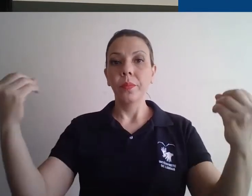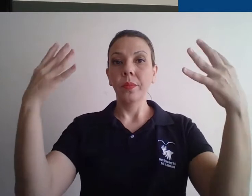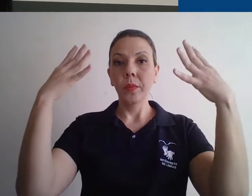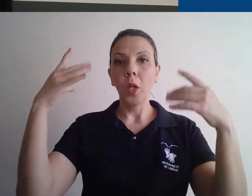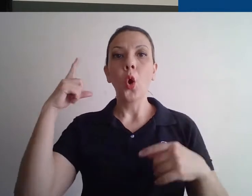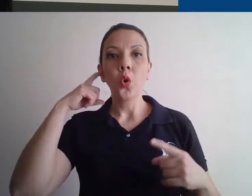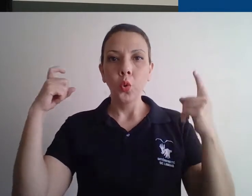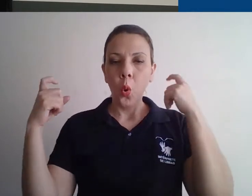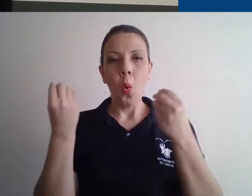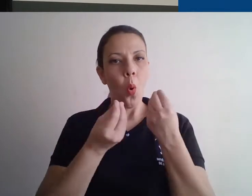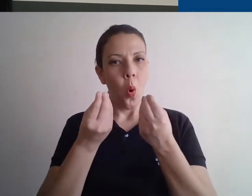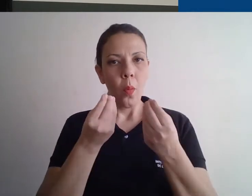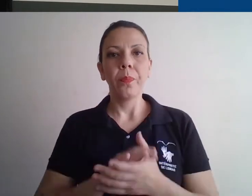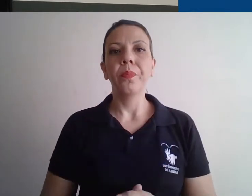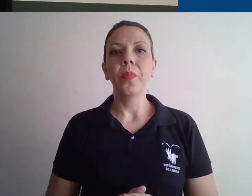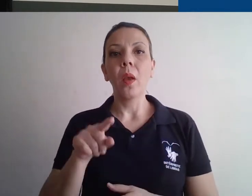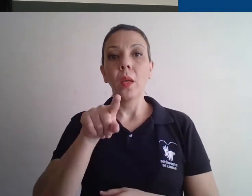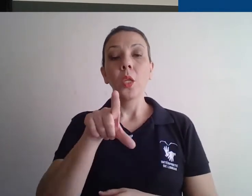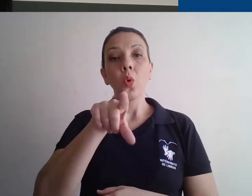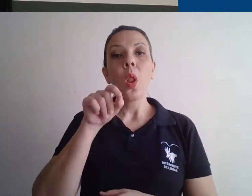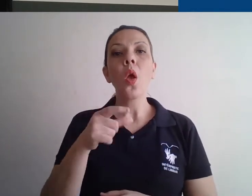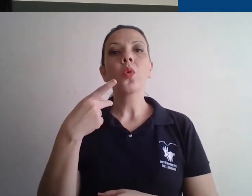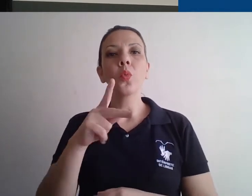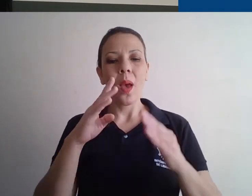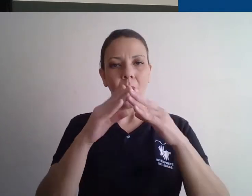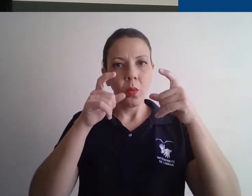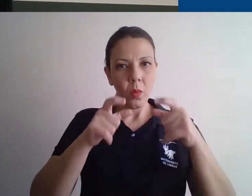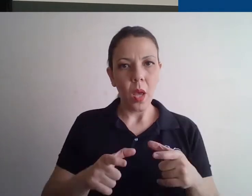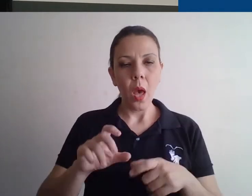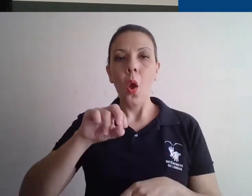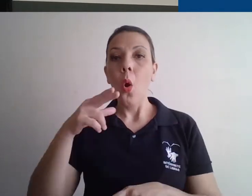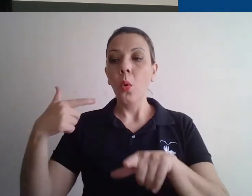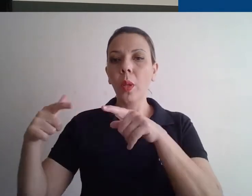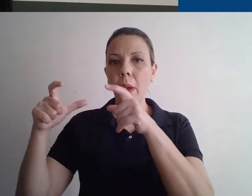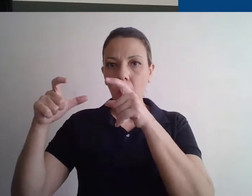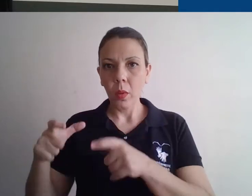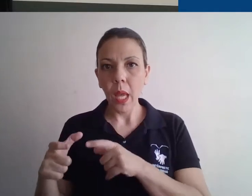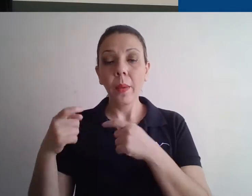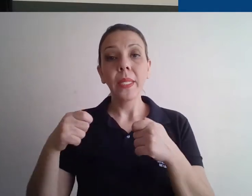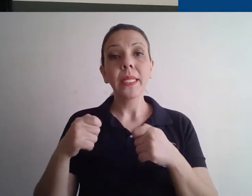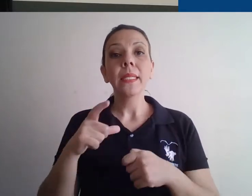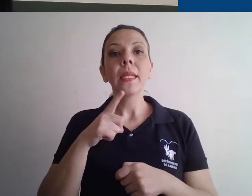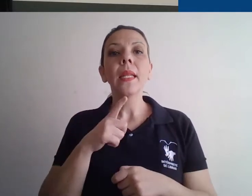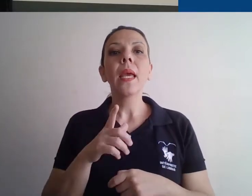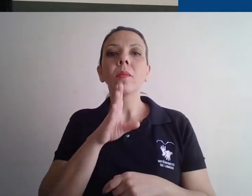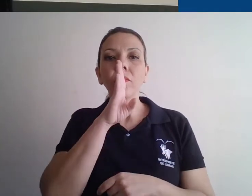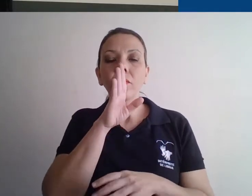lugar na sua casa ou no seu trabalho que seja mais silencioso e num horário mais calmo também. Pode parecer besteira, mas aquela